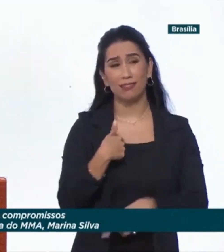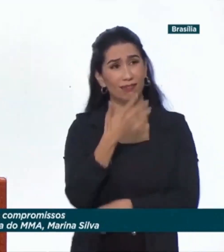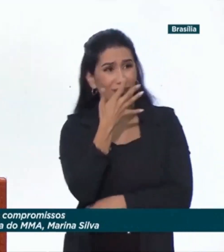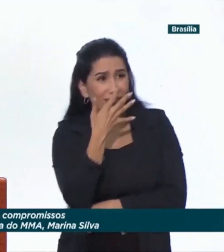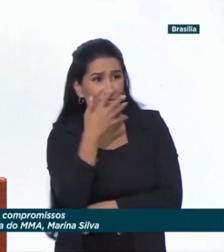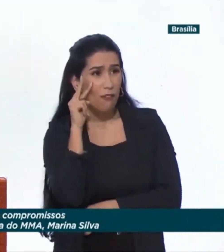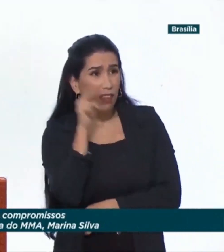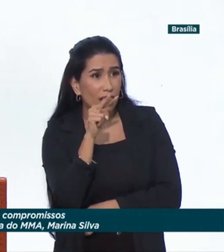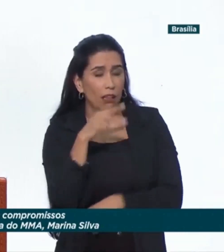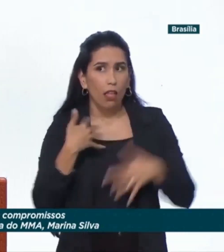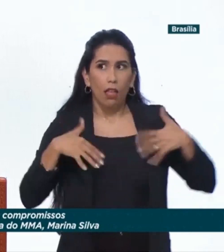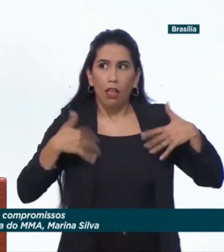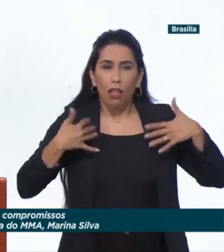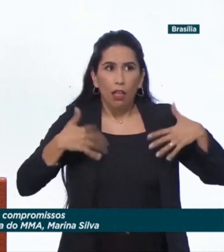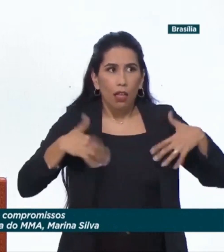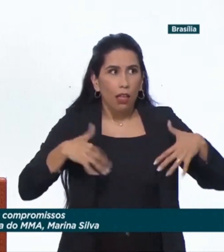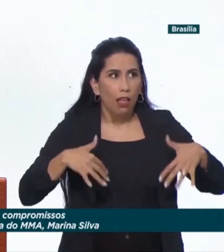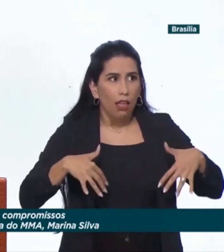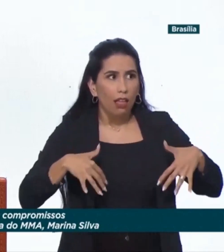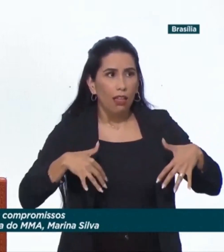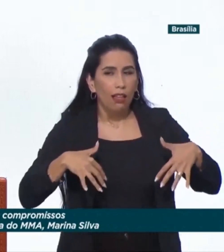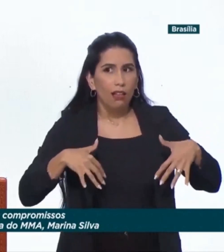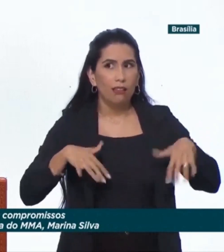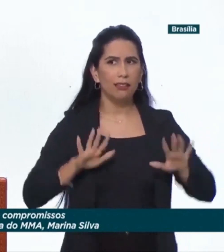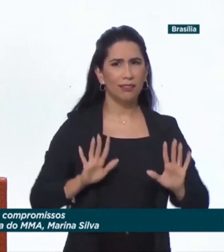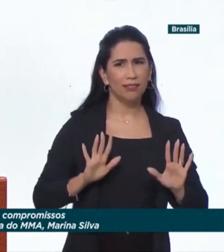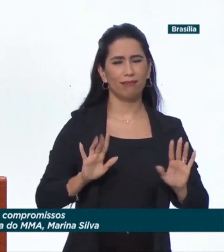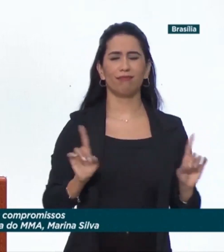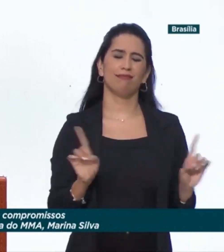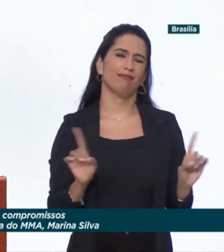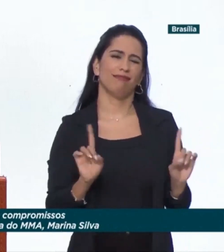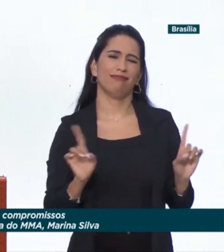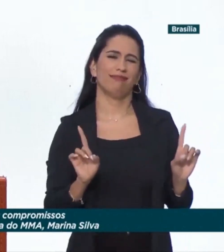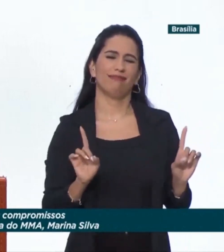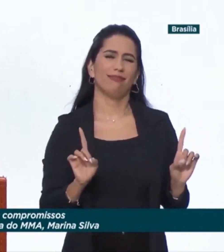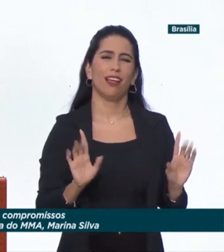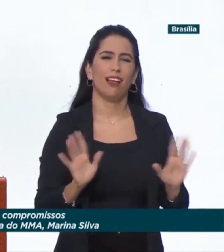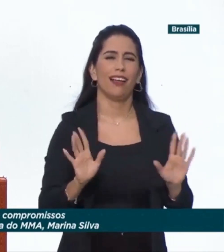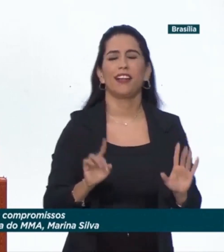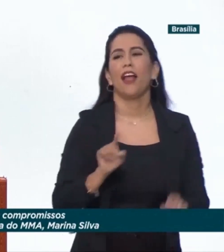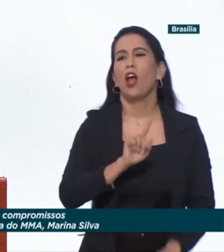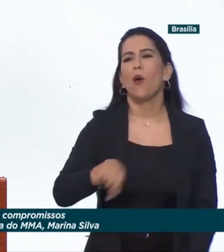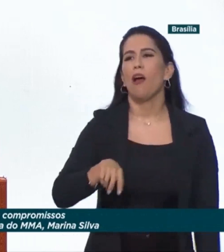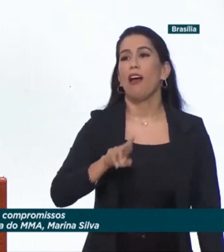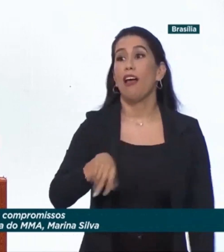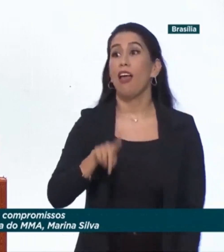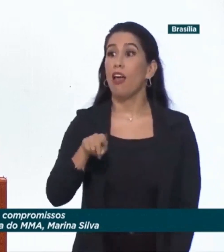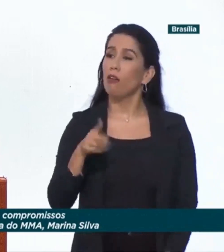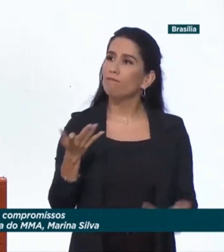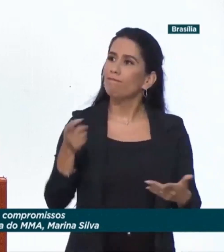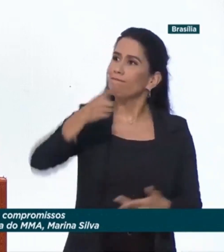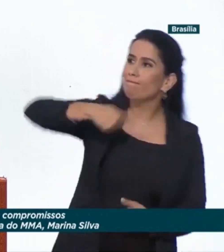participação e controle social para o funcionamento da pasta também foi ressaltada por Marina Silva, assim